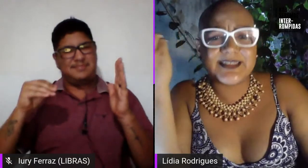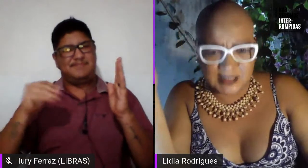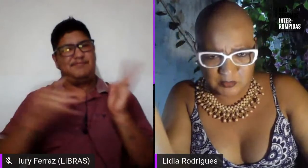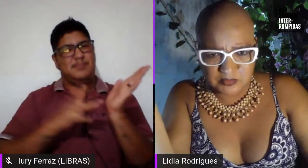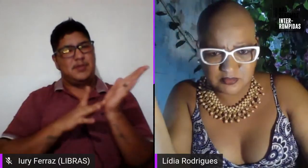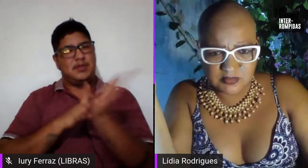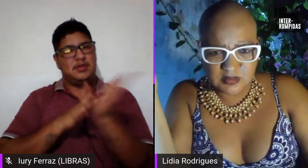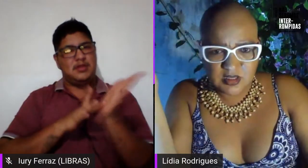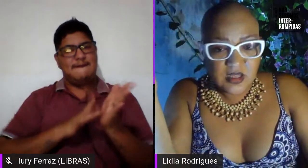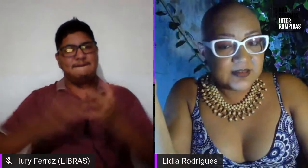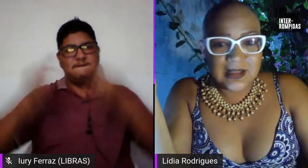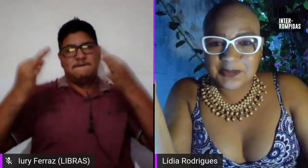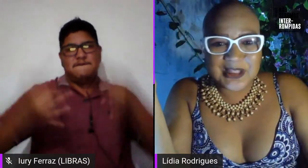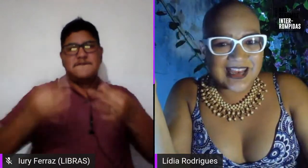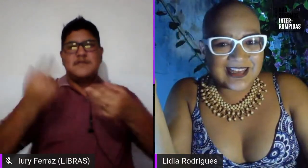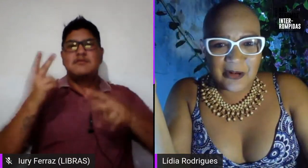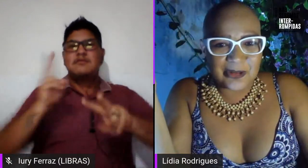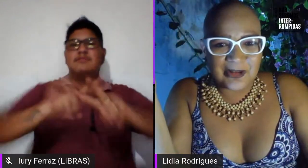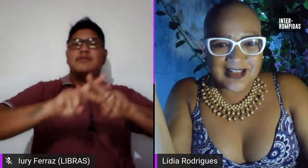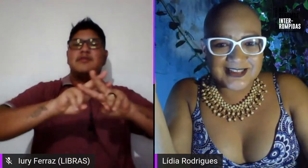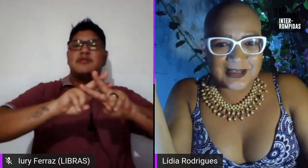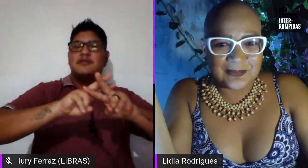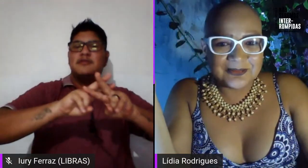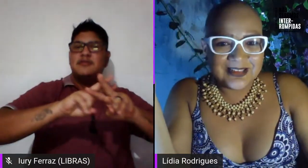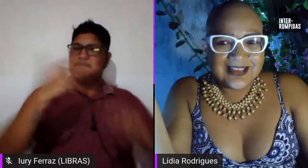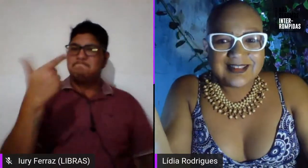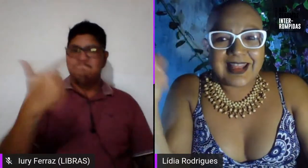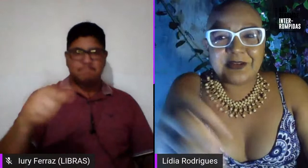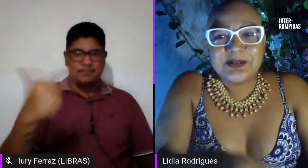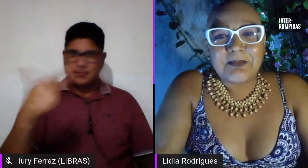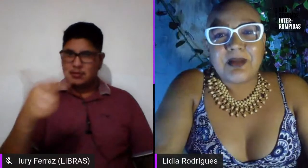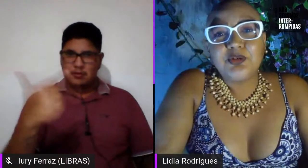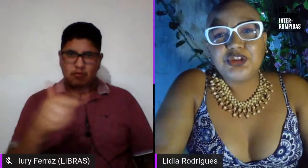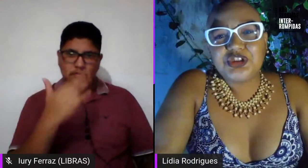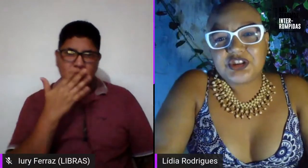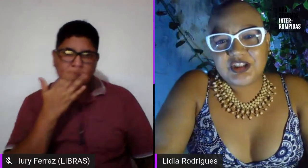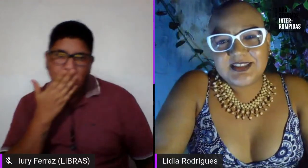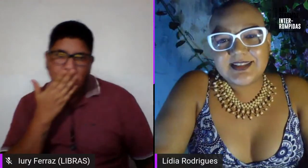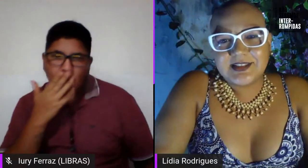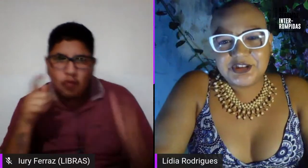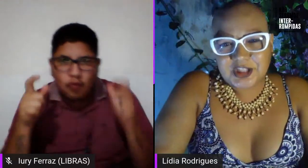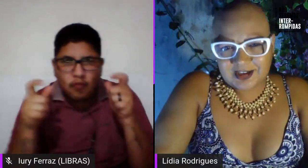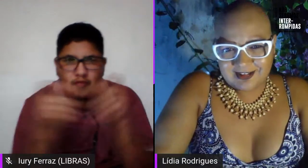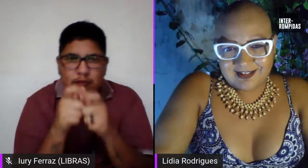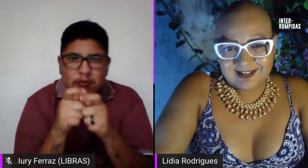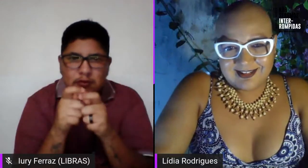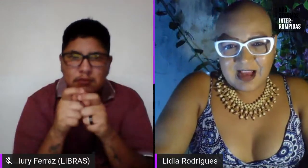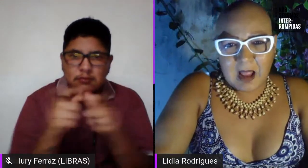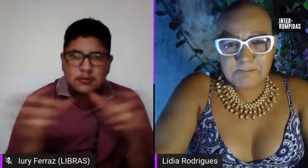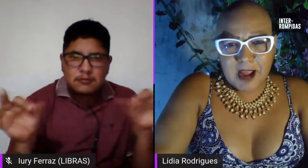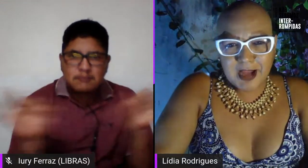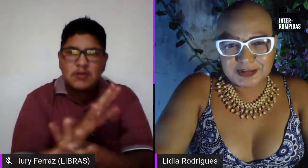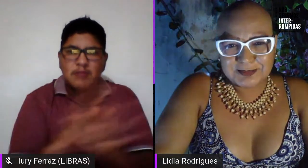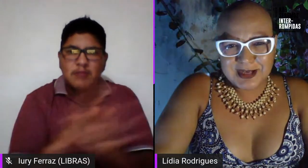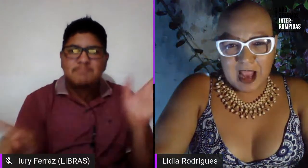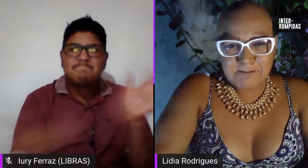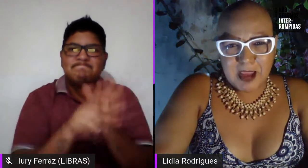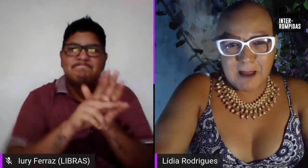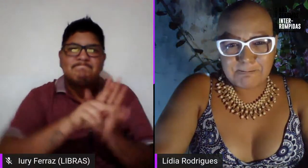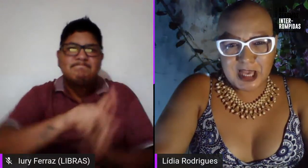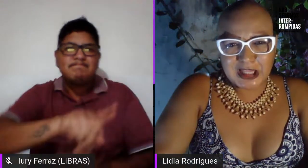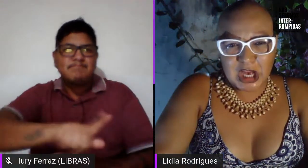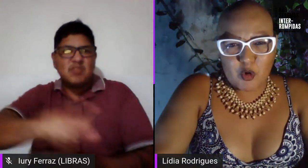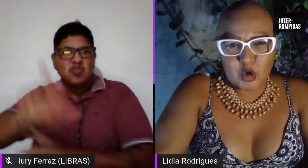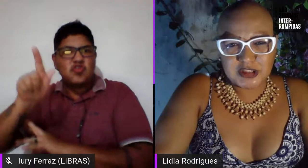prisão não tem na coloração nem no tamanho xg capaz de